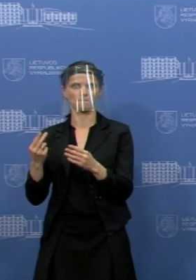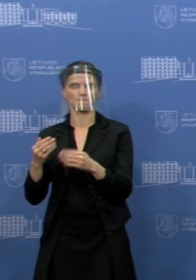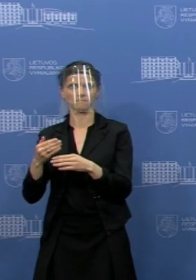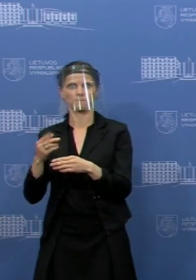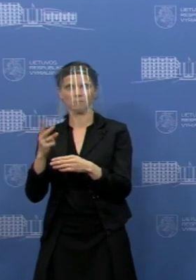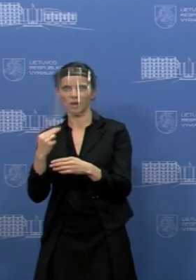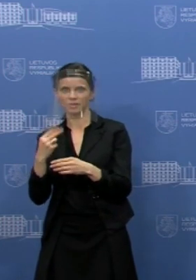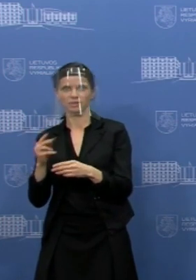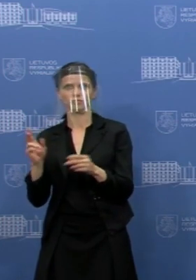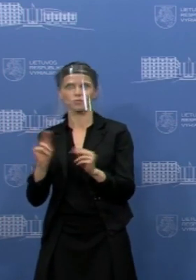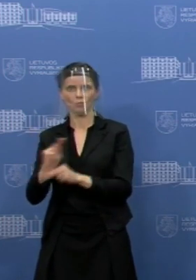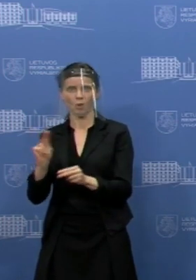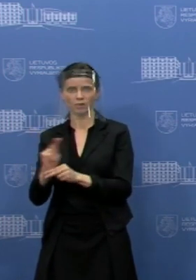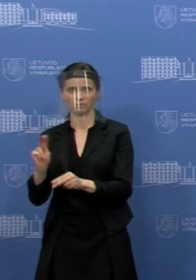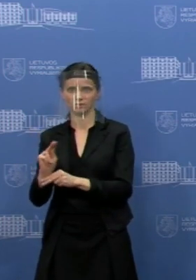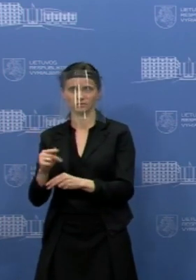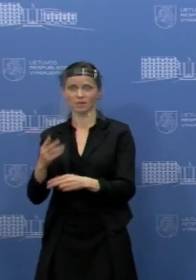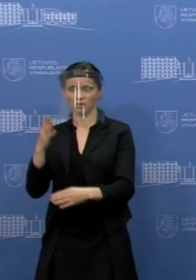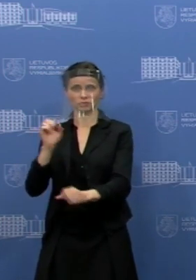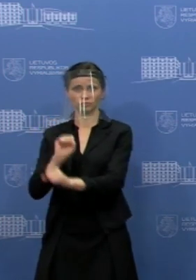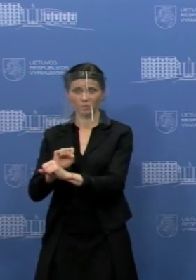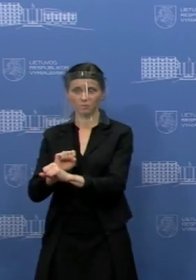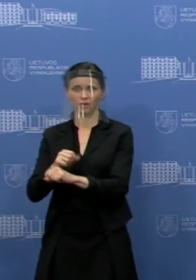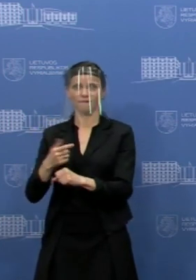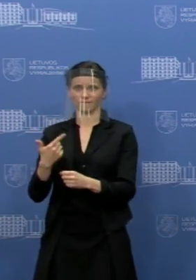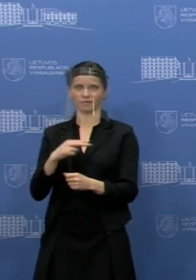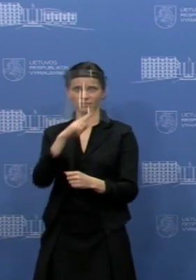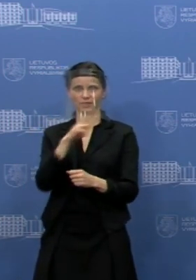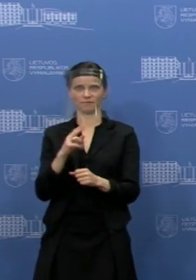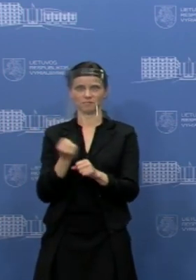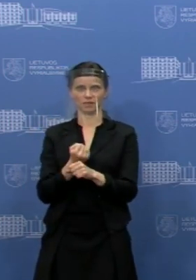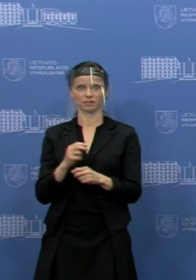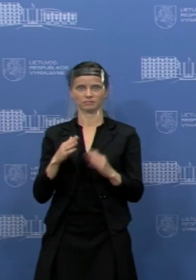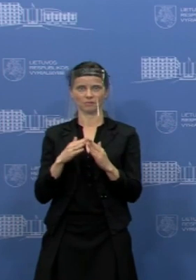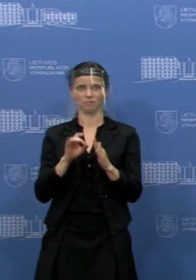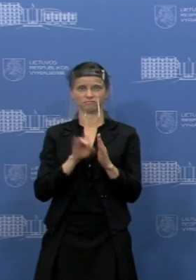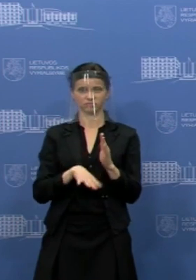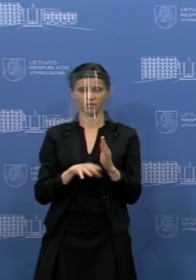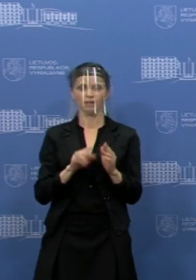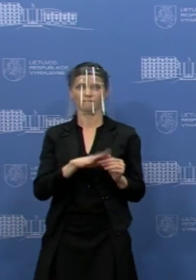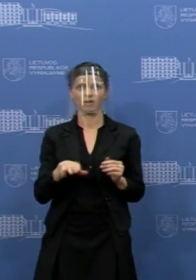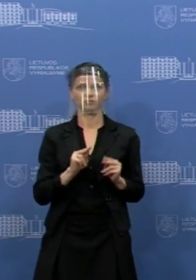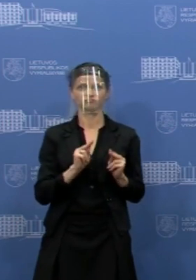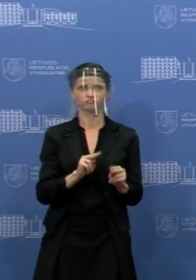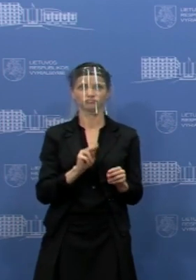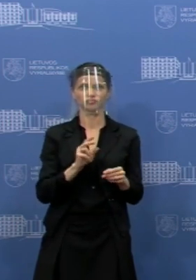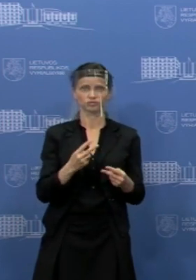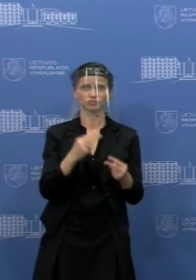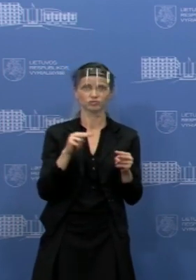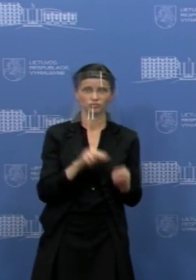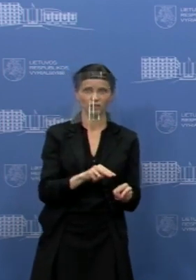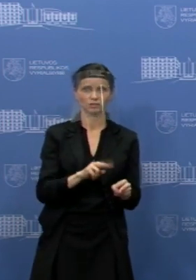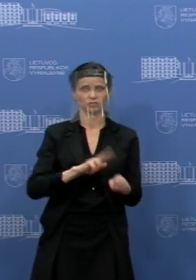tėvam reikėtų būti ir prižiūrėti tokius vaikus namuose. Tai reiškia, kad labai didelė dalis asmenų tiesiog